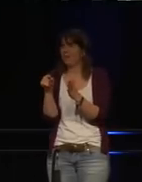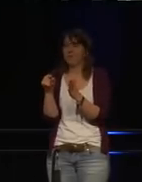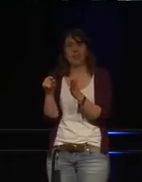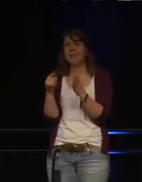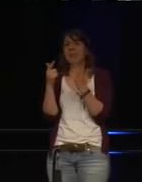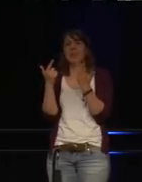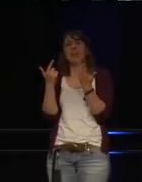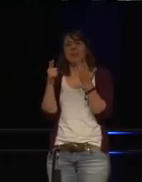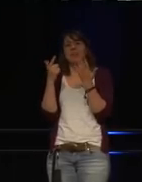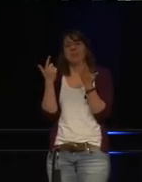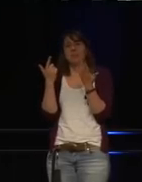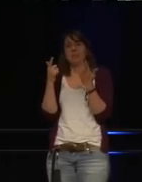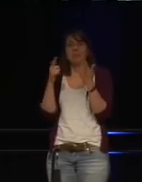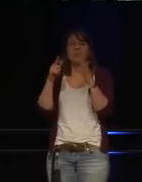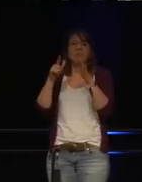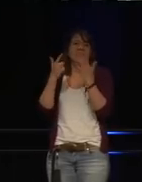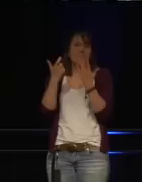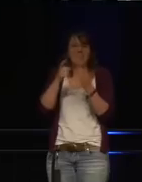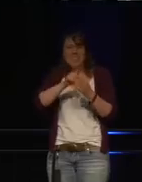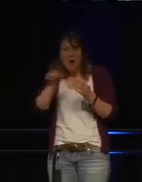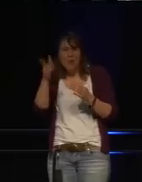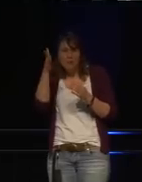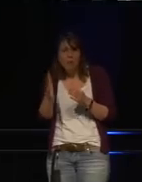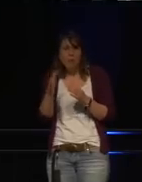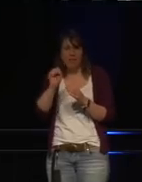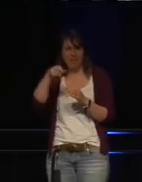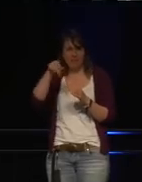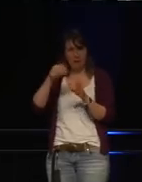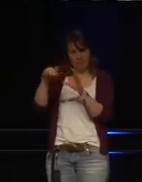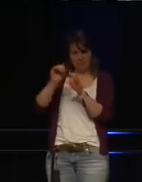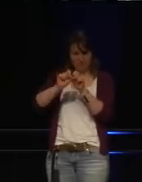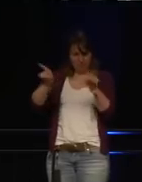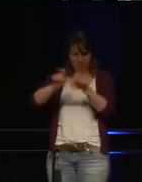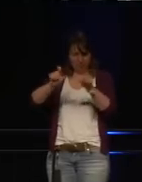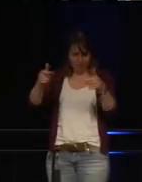Ein so ein Kühlschrank hat 750.000 Spams ausgeschädigt.